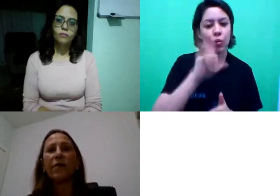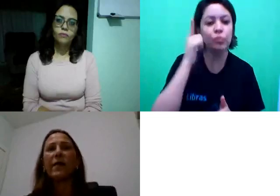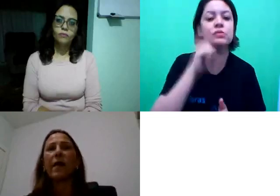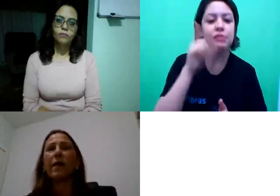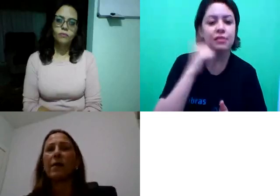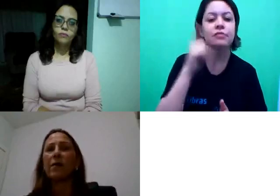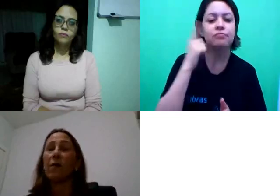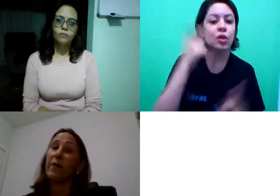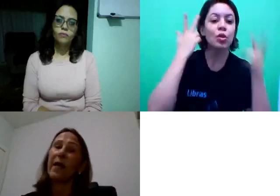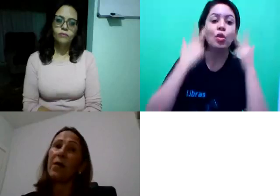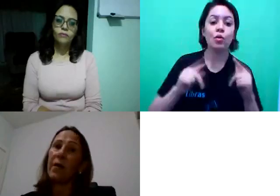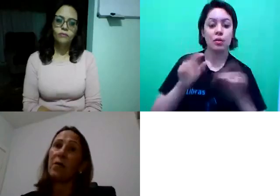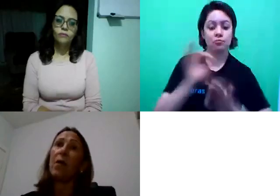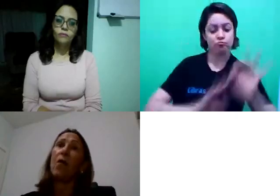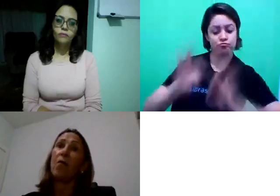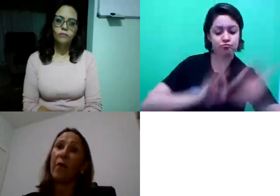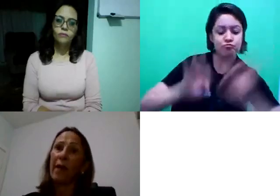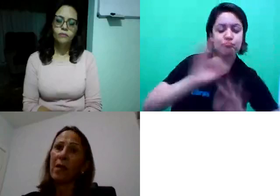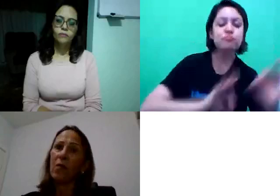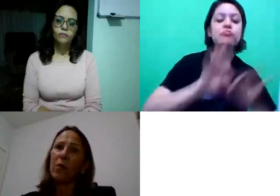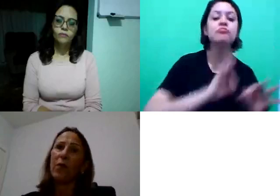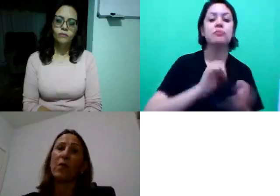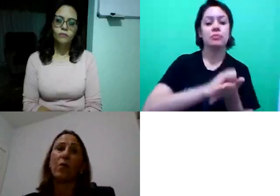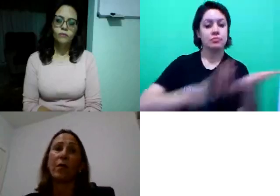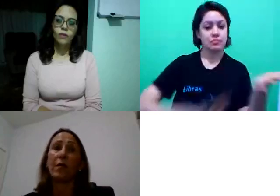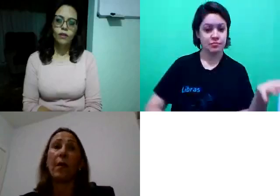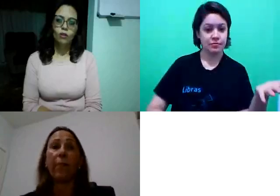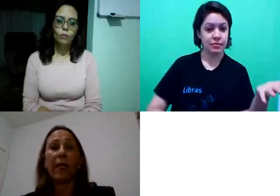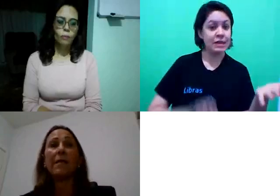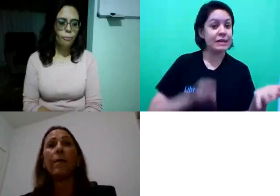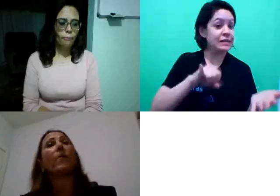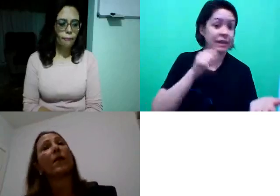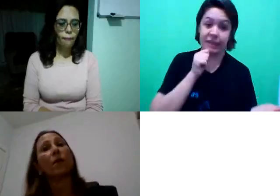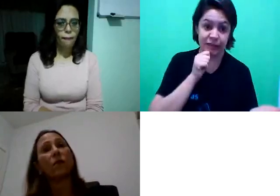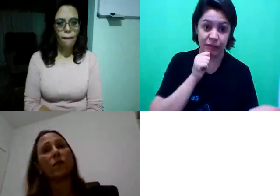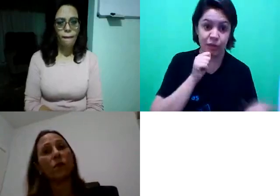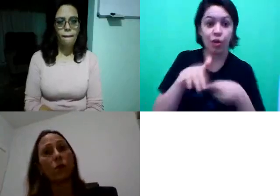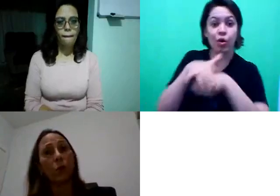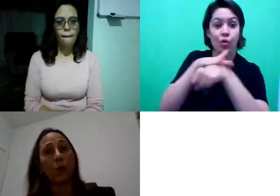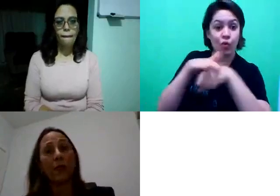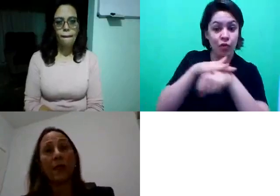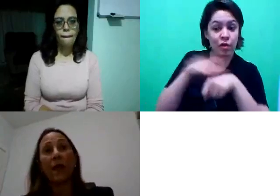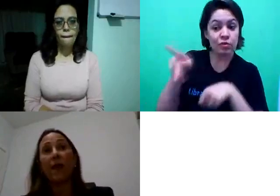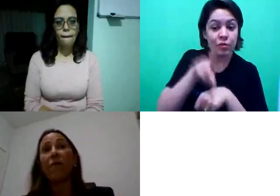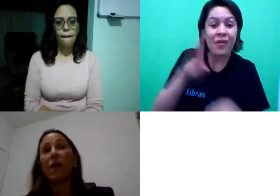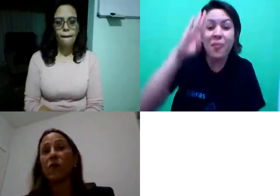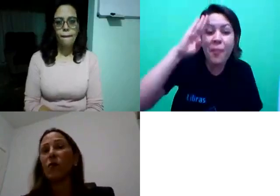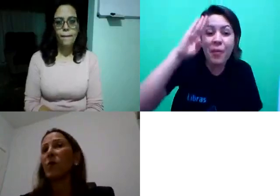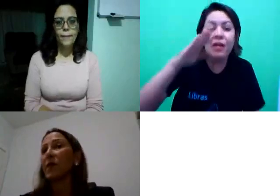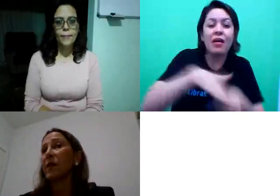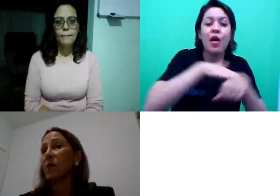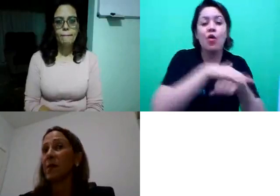Se não fizerem isso, não fizeram isso, converse com os professores, principalmente com os seus tutores, e